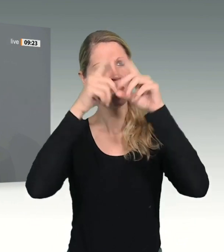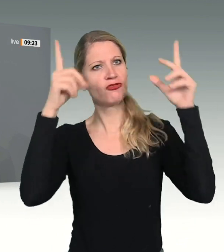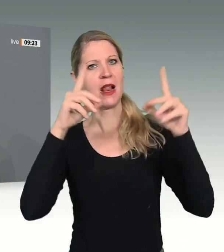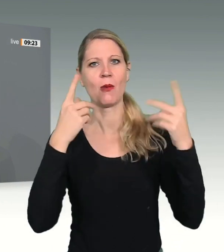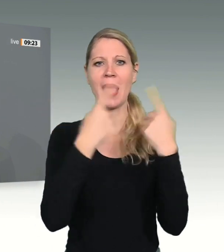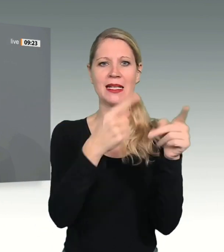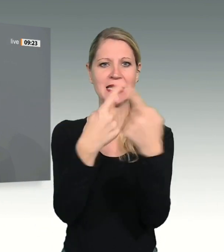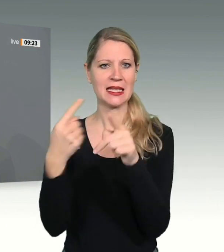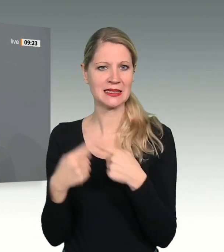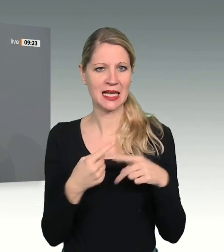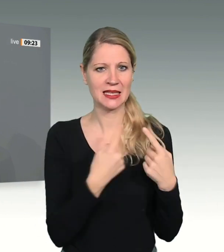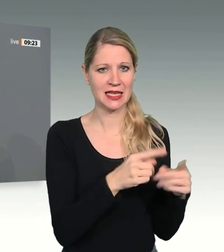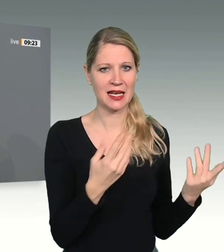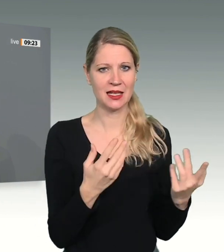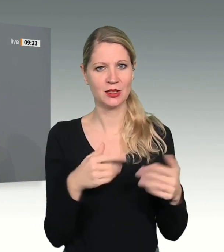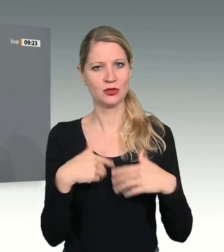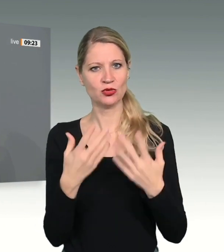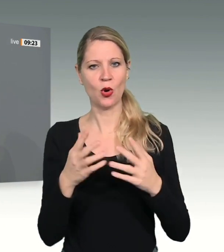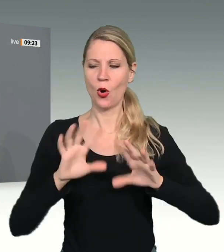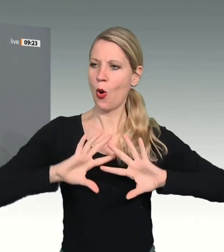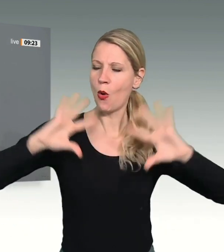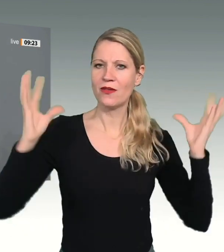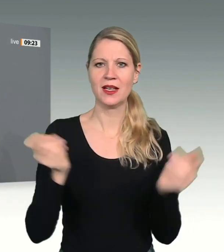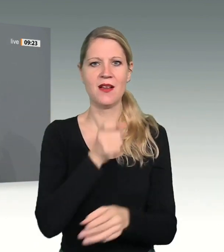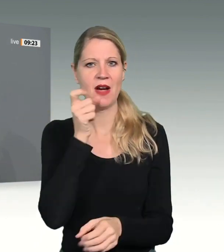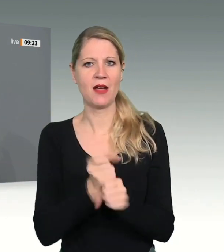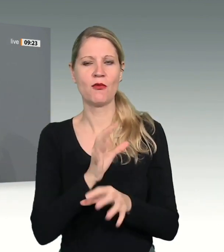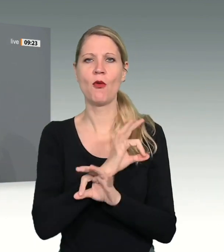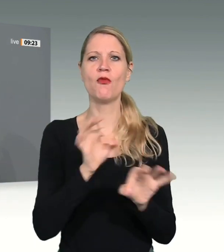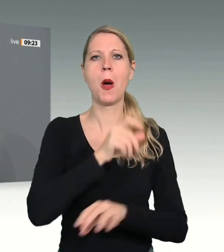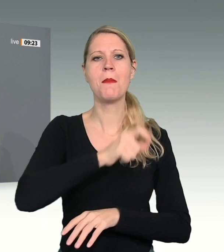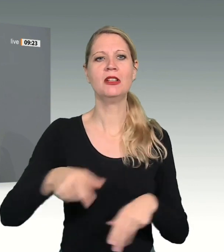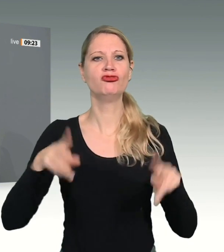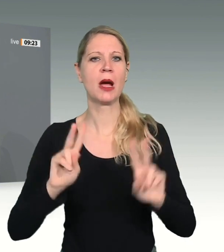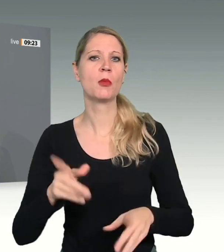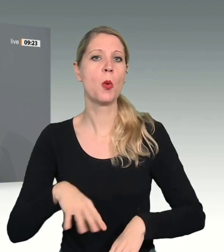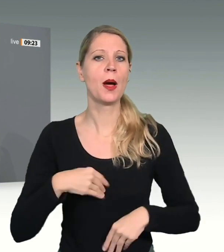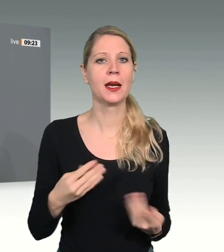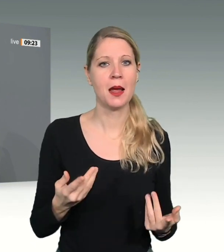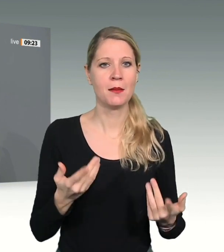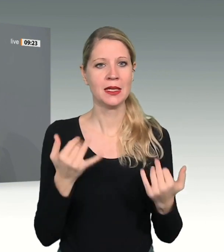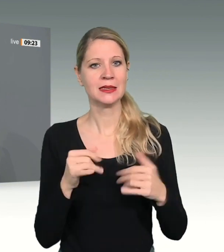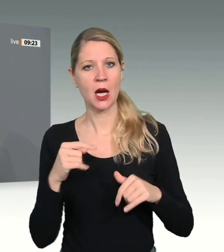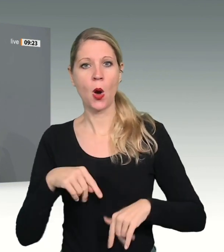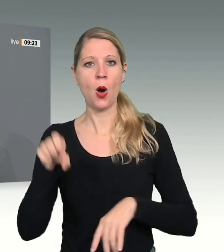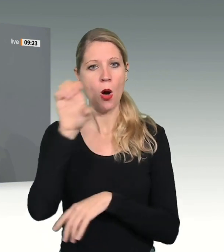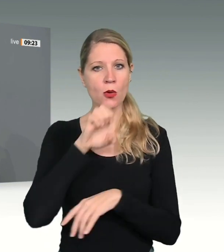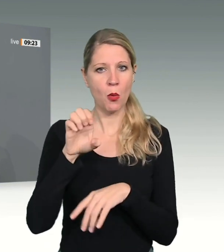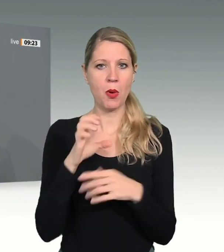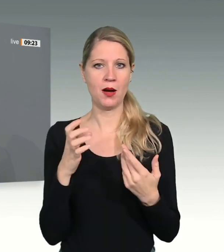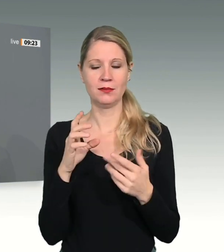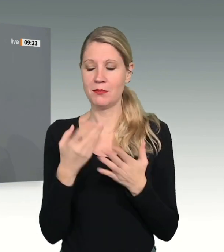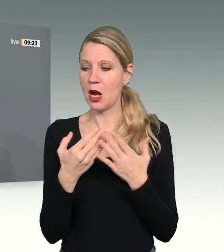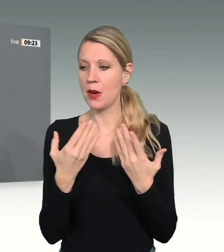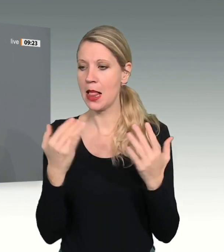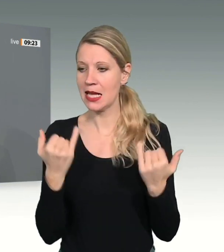globaler Strukturen lernen müssen. Und wir sehen im Übrigen, dass wir uns in Deutschland und in Europa sehr anstrengen